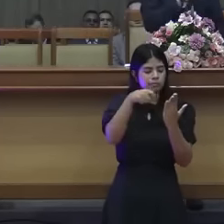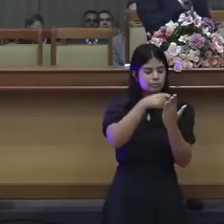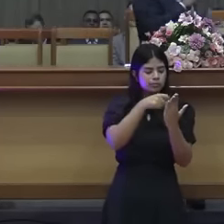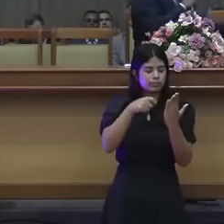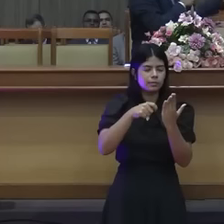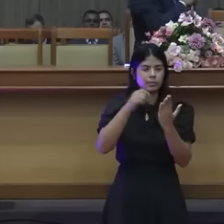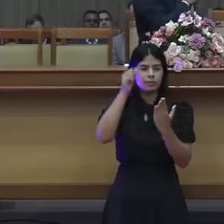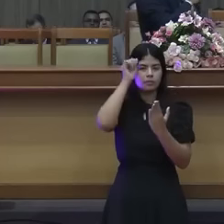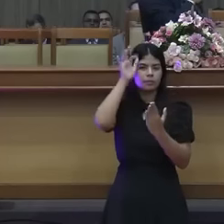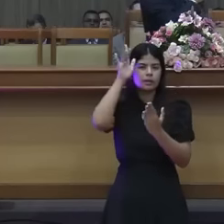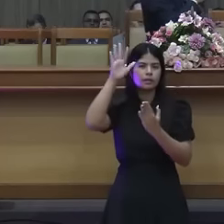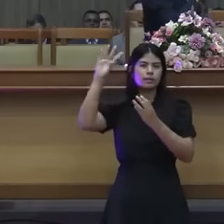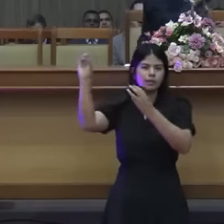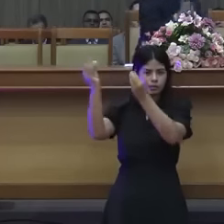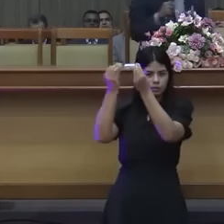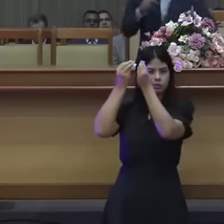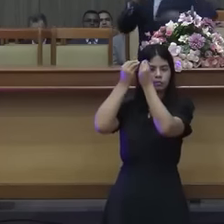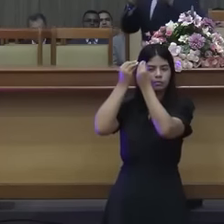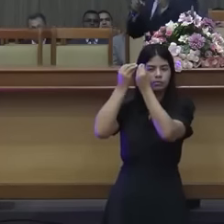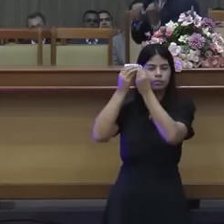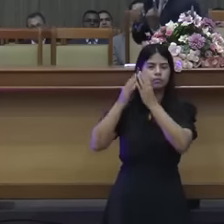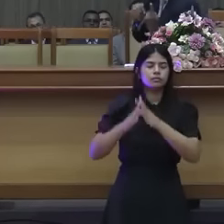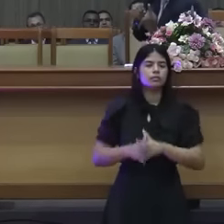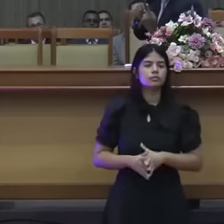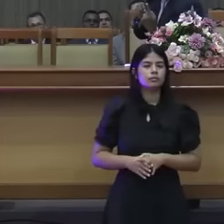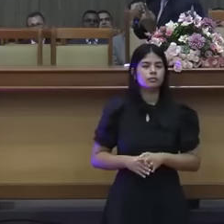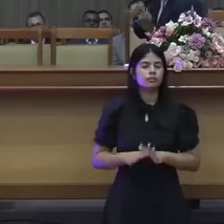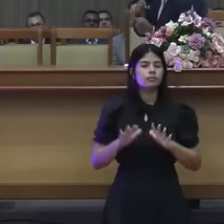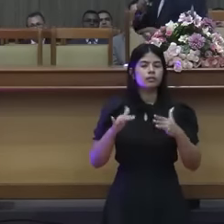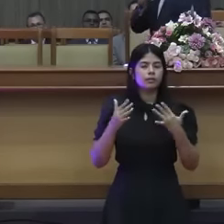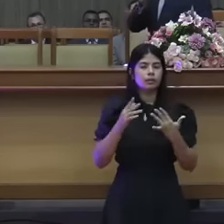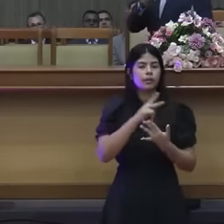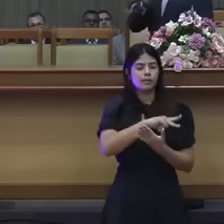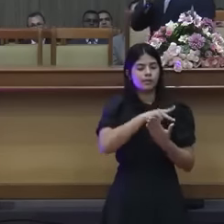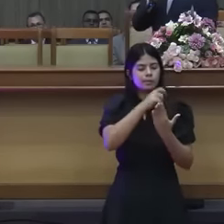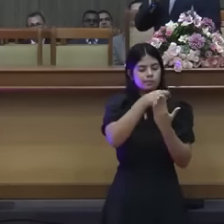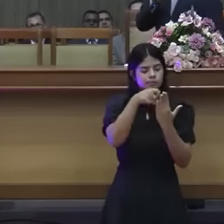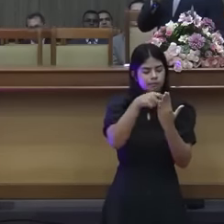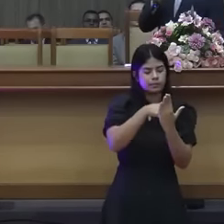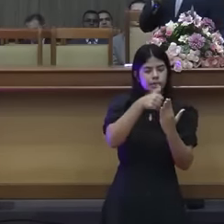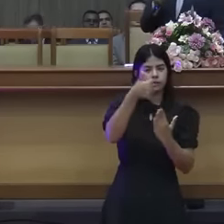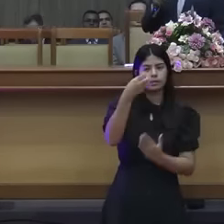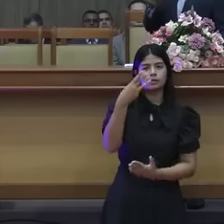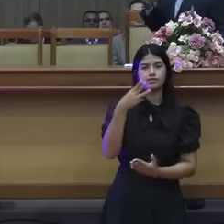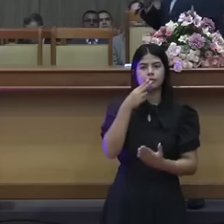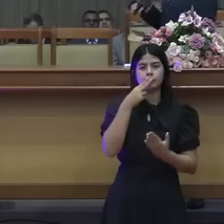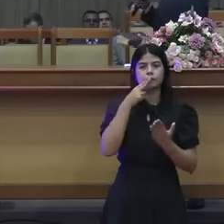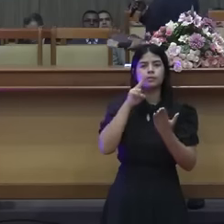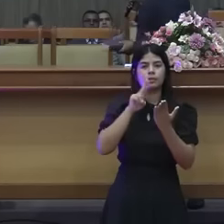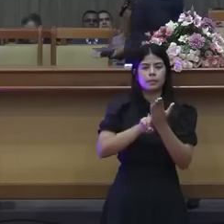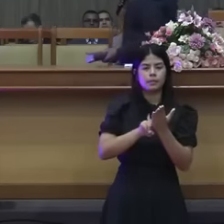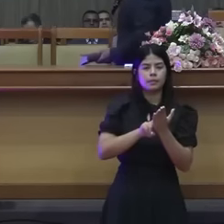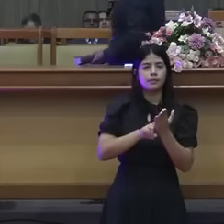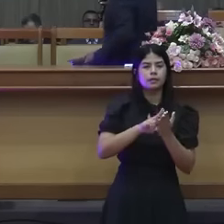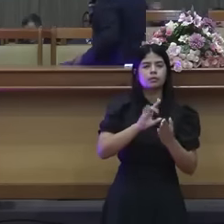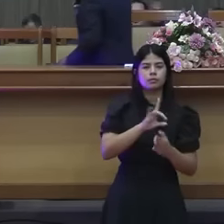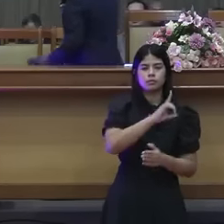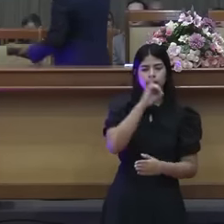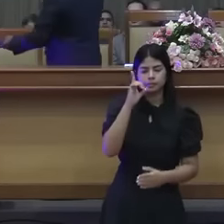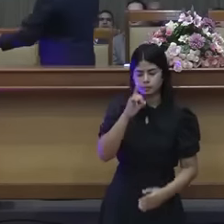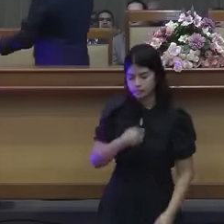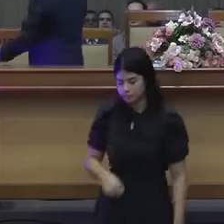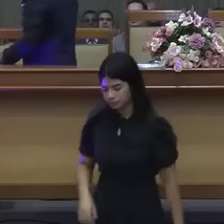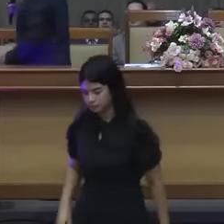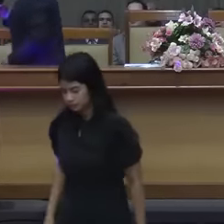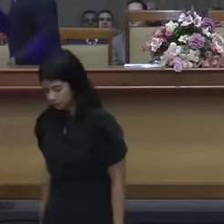Ele foi até o terceiro? Ele foi arrebatado? Mas um dia ele foi pregar para os irmãos bereanos. E